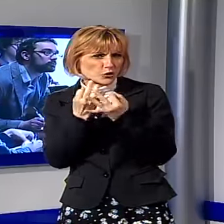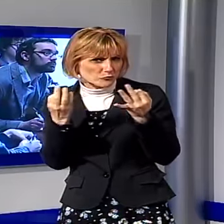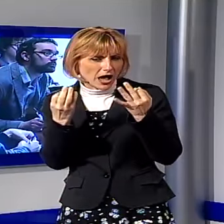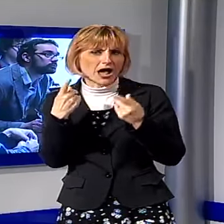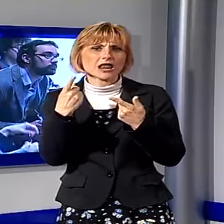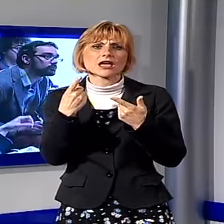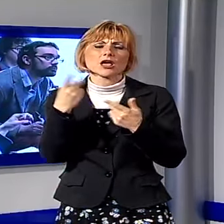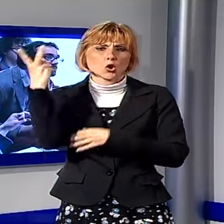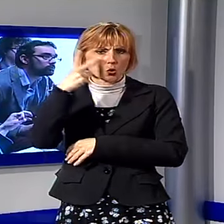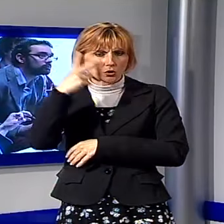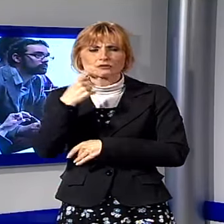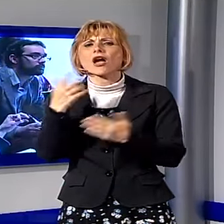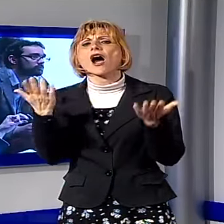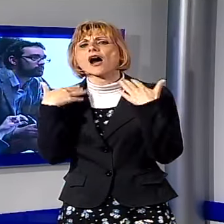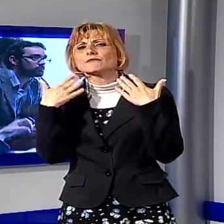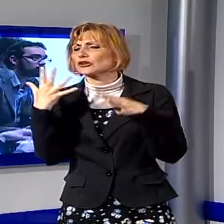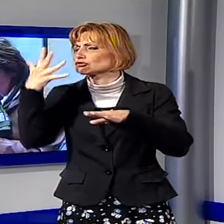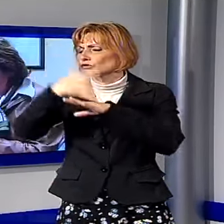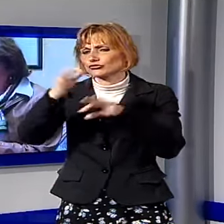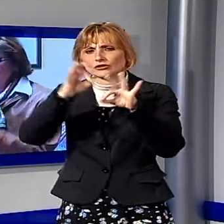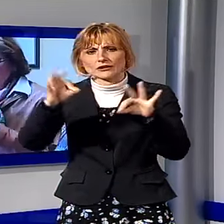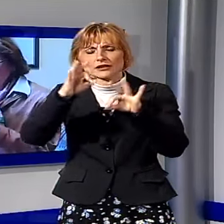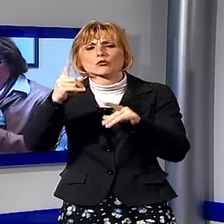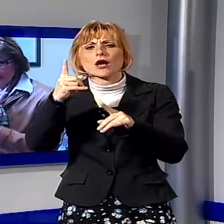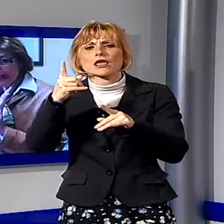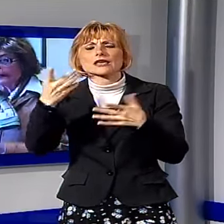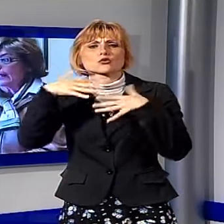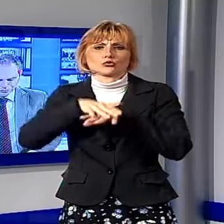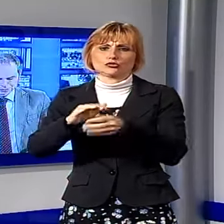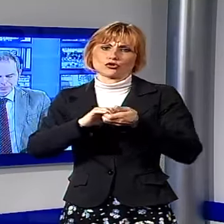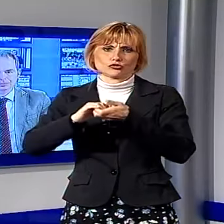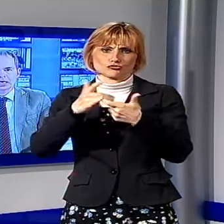o comunque ambienti che non hanno difficoltà di inclusione sociale.